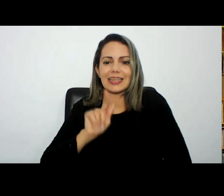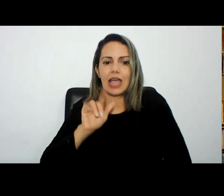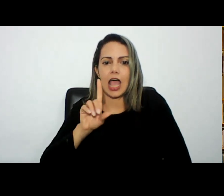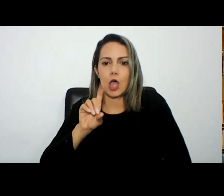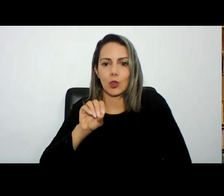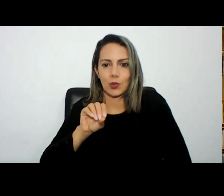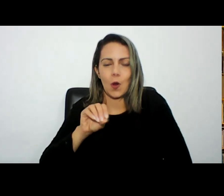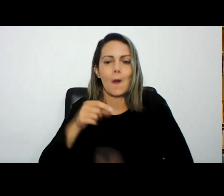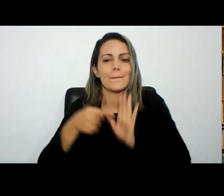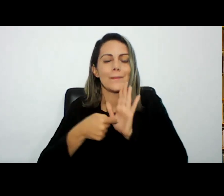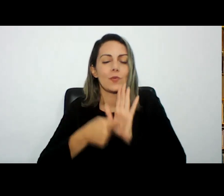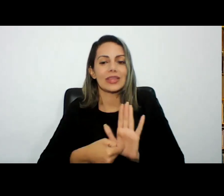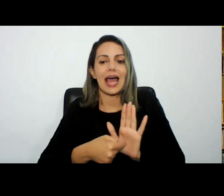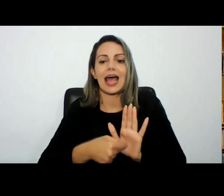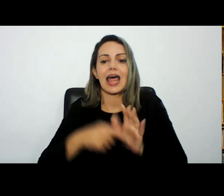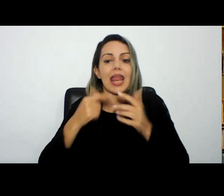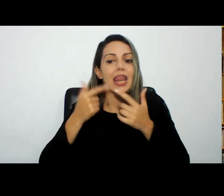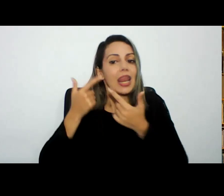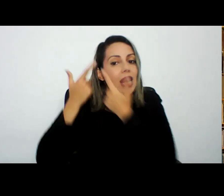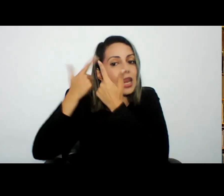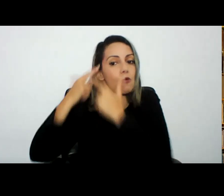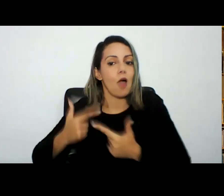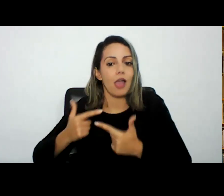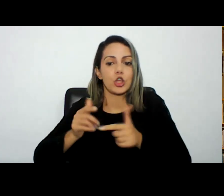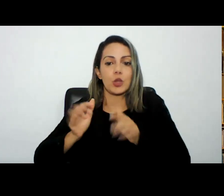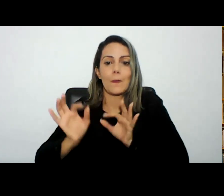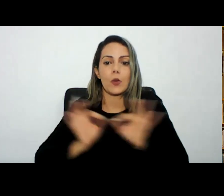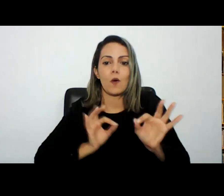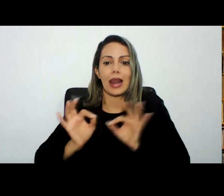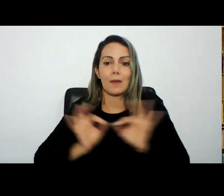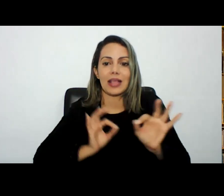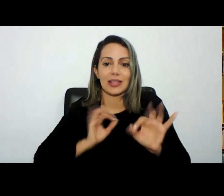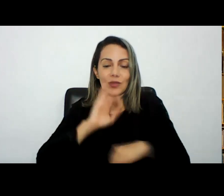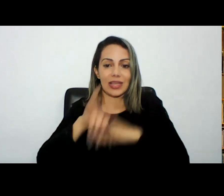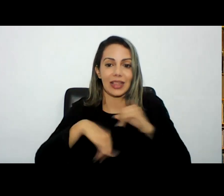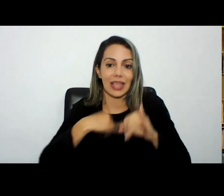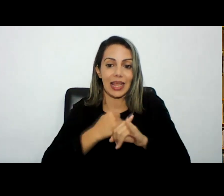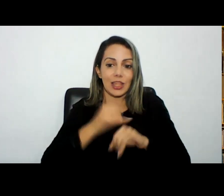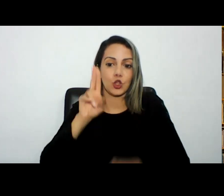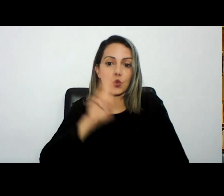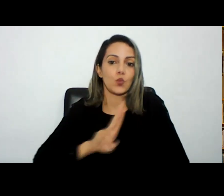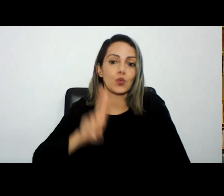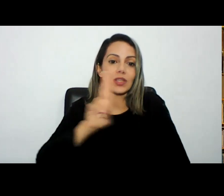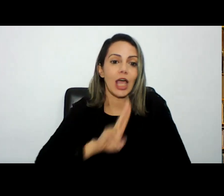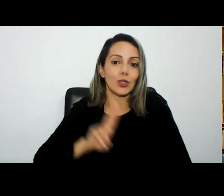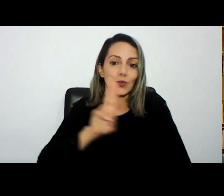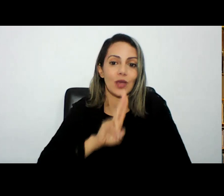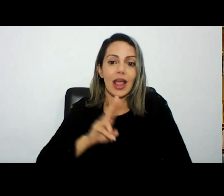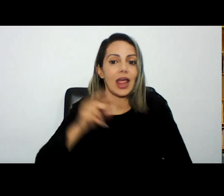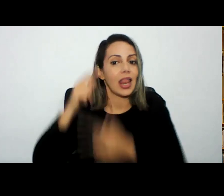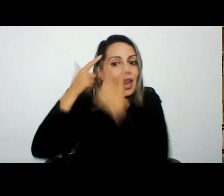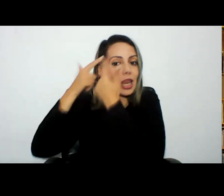programação ou seja investigar pela internet utilizando linguagem de programação